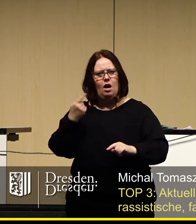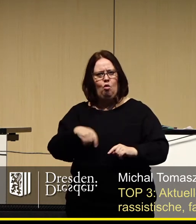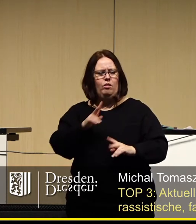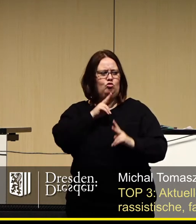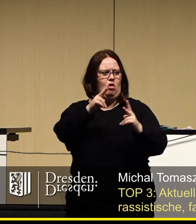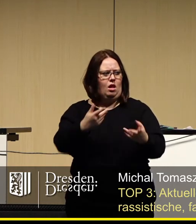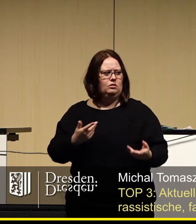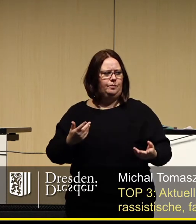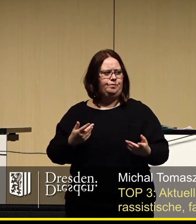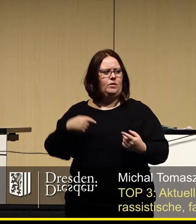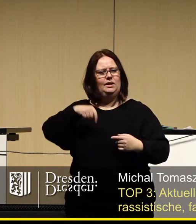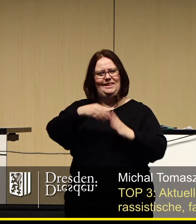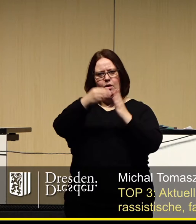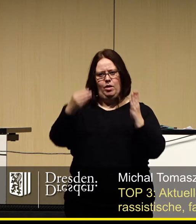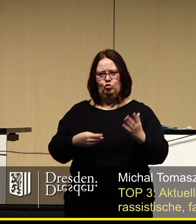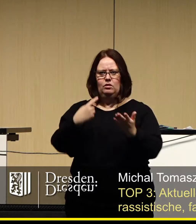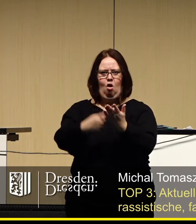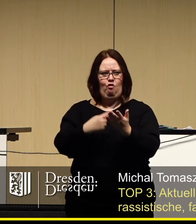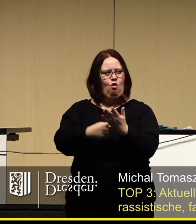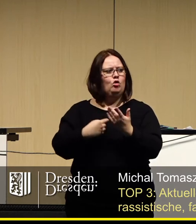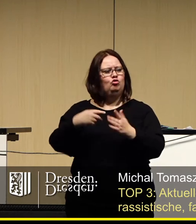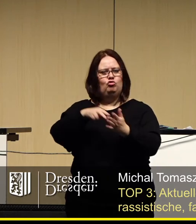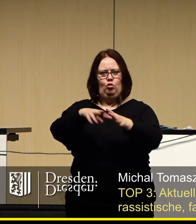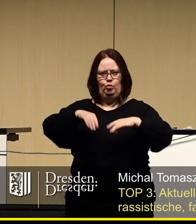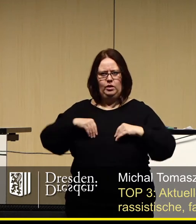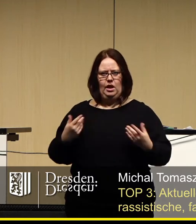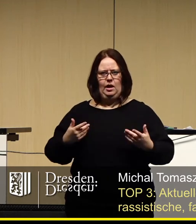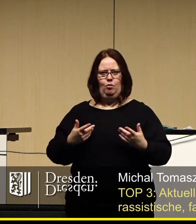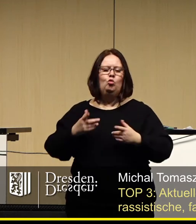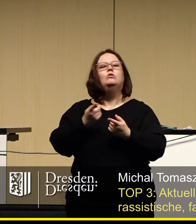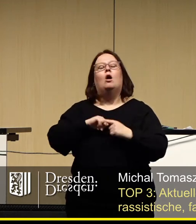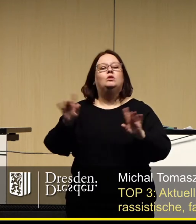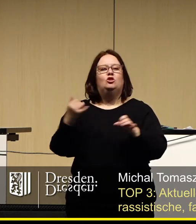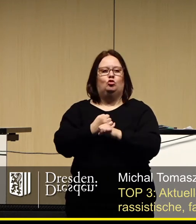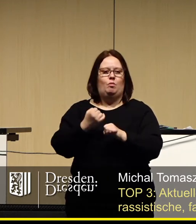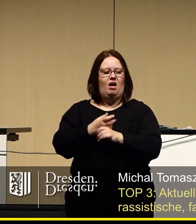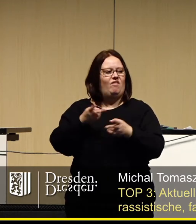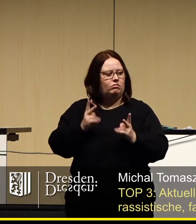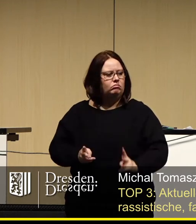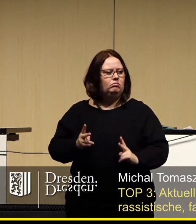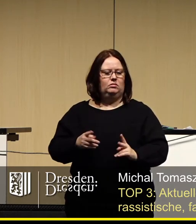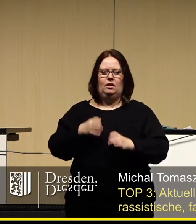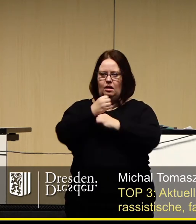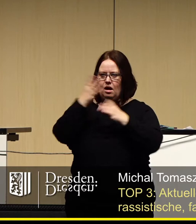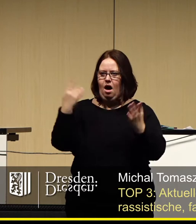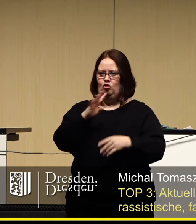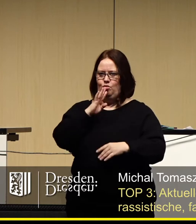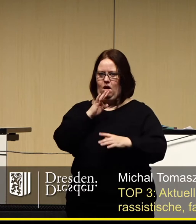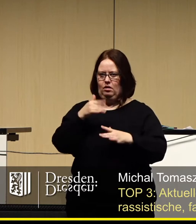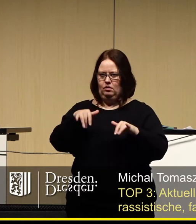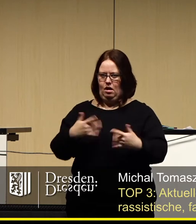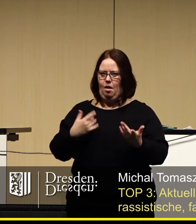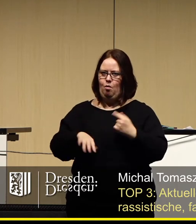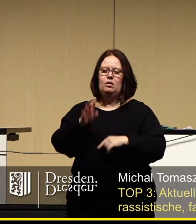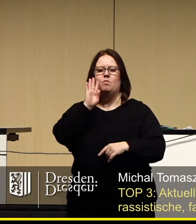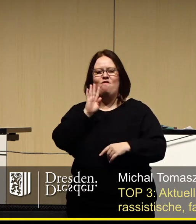bestellt sind. Diese Petition will Sie auffordern, Stellung zu beziehen oder es nicht zu tun. Beides spricht eine eindeutige und klare Sprache, die